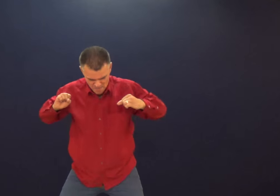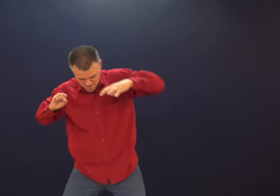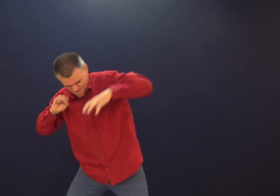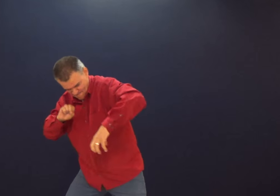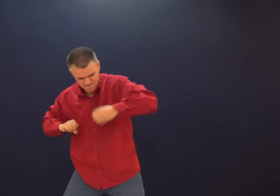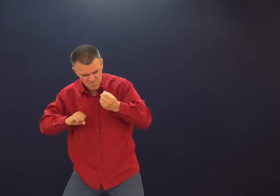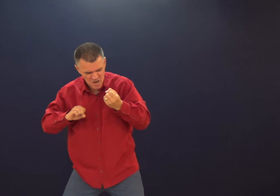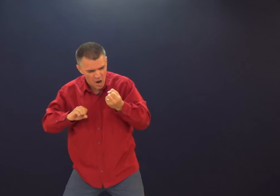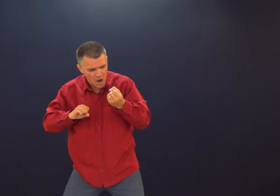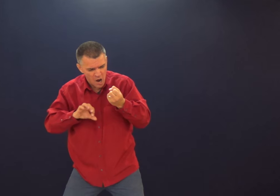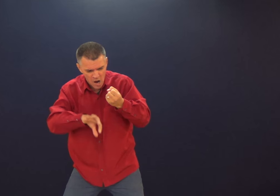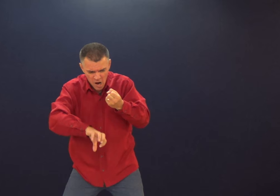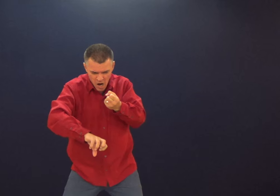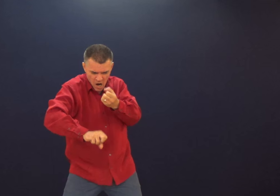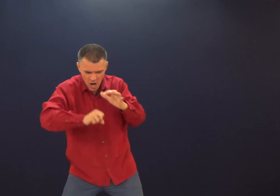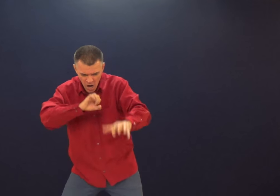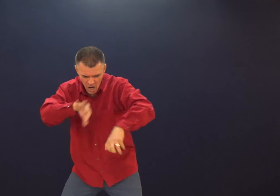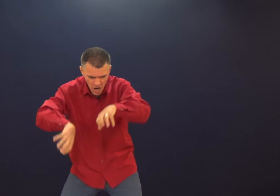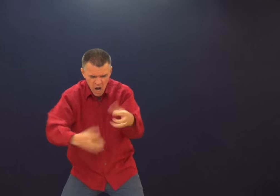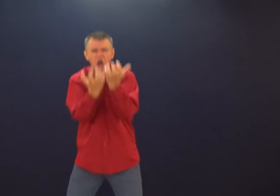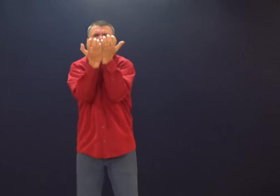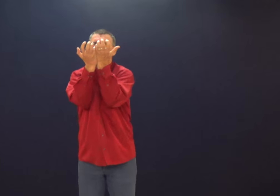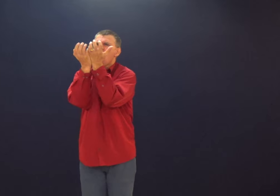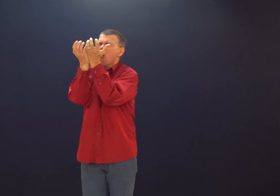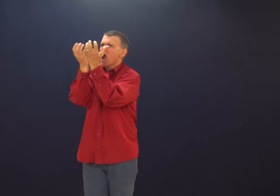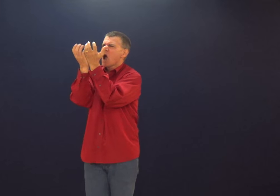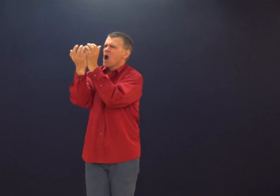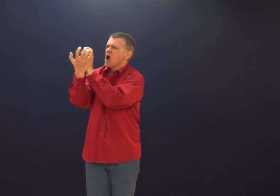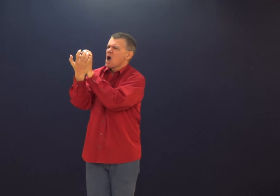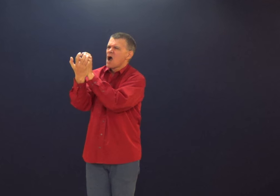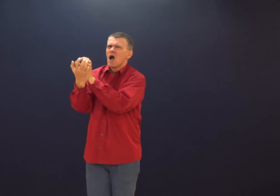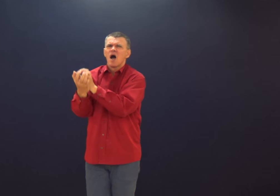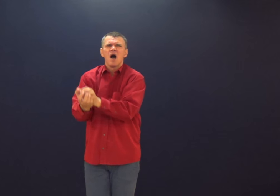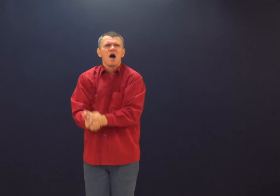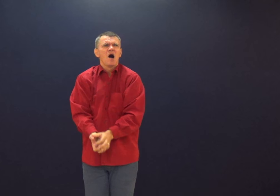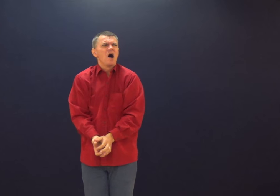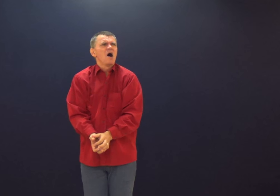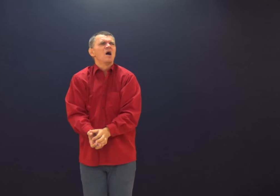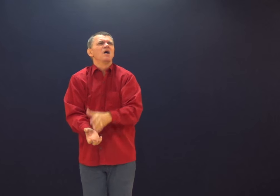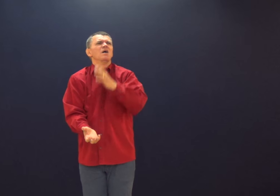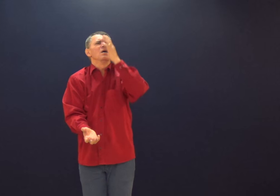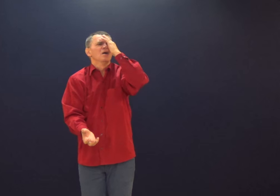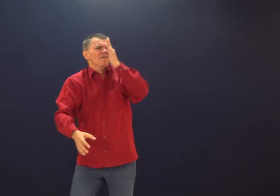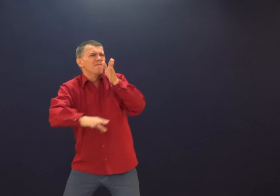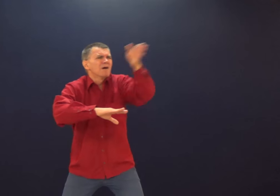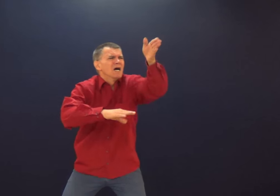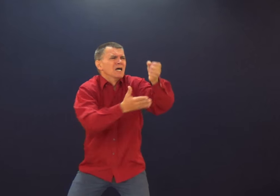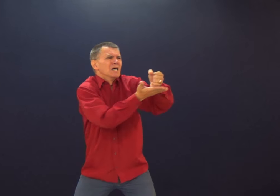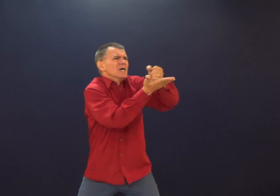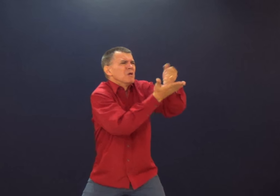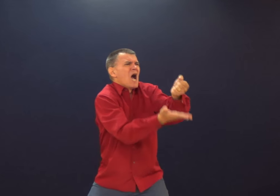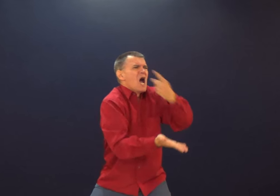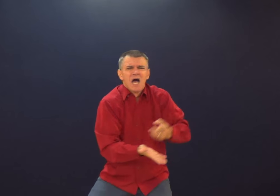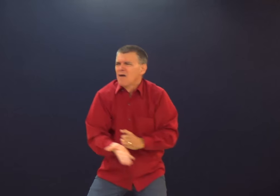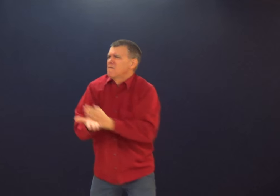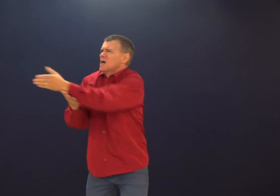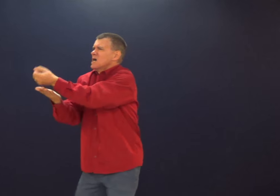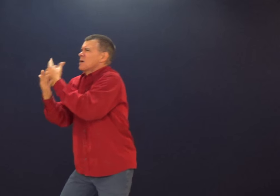cego. aí você começa a abrir o seu coração, você começa a desvendar as coisas. As coisas começam a aparecer para você. E